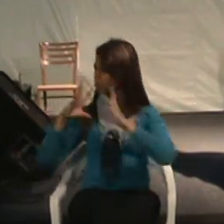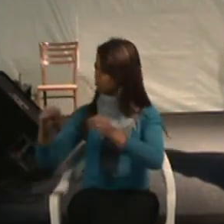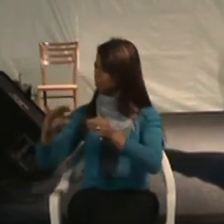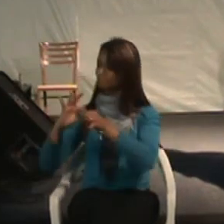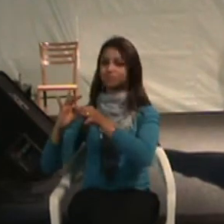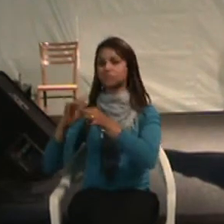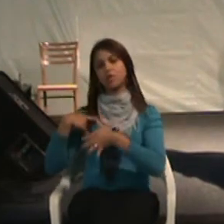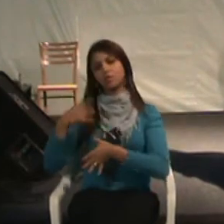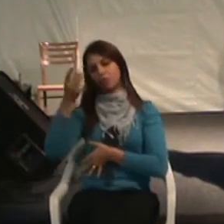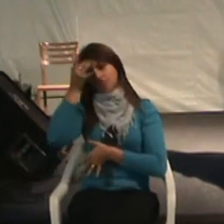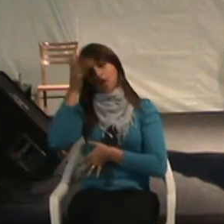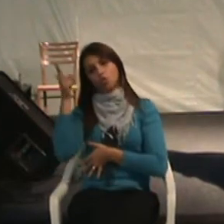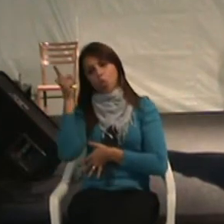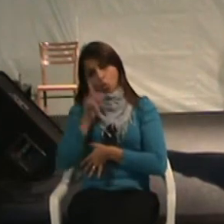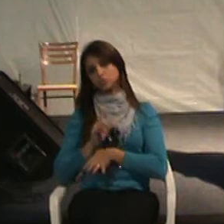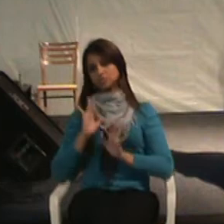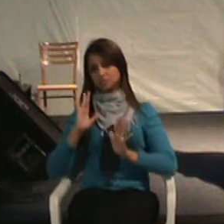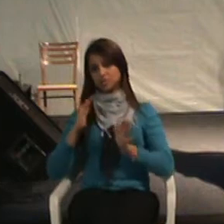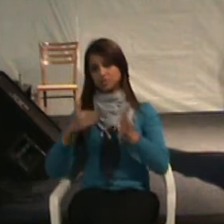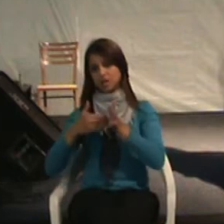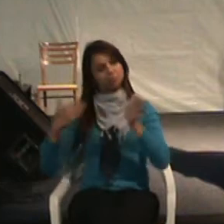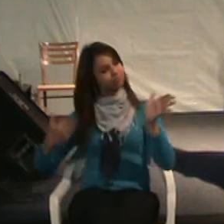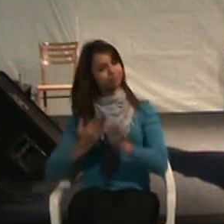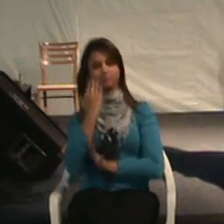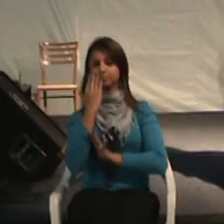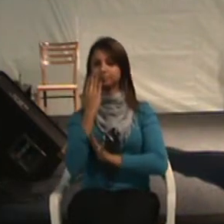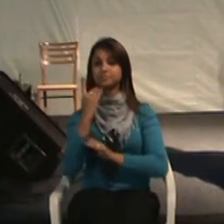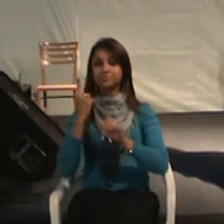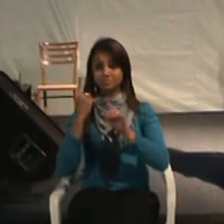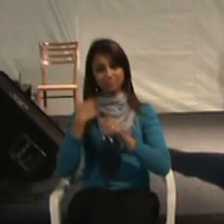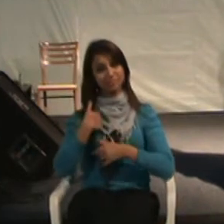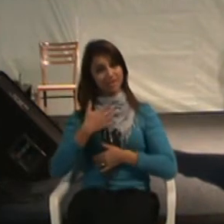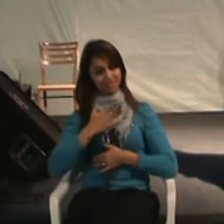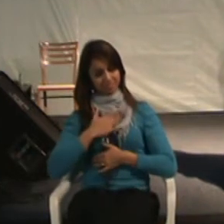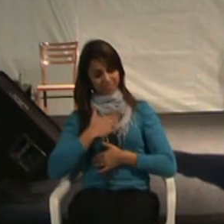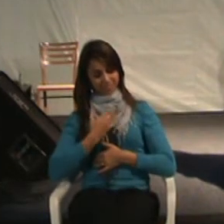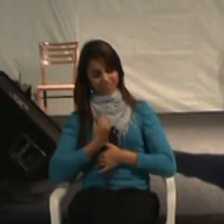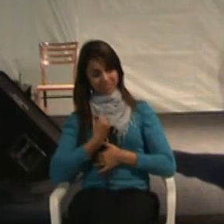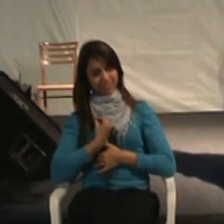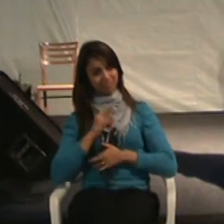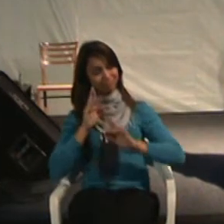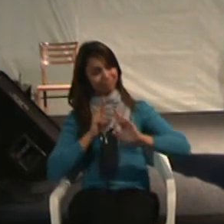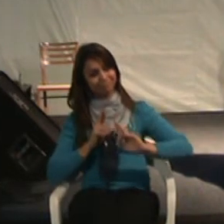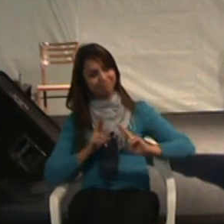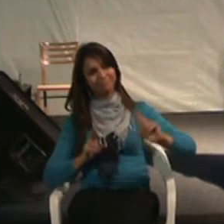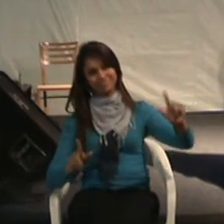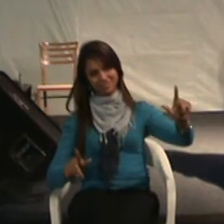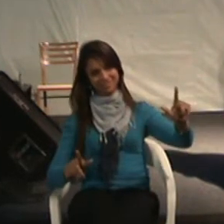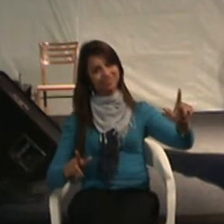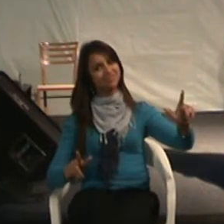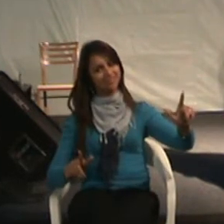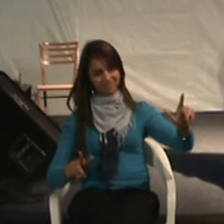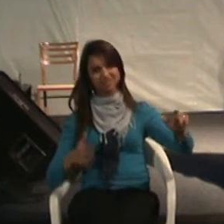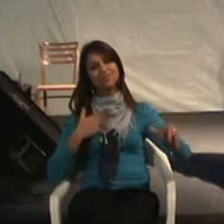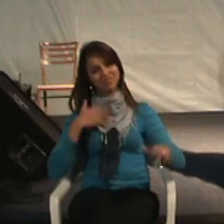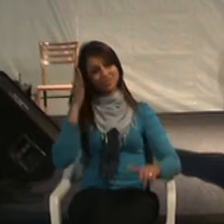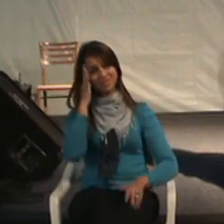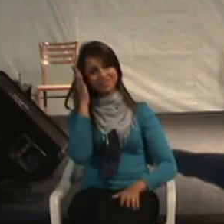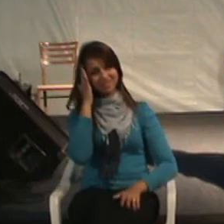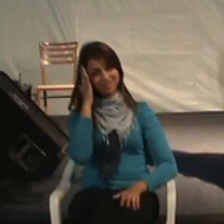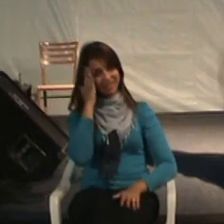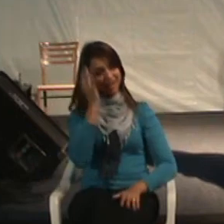E foi fácil vencer a barreira. Mas eu sei que a minha realidade não é a realidade da